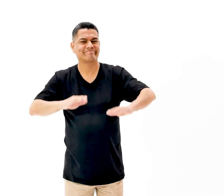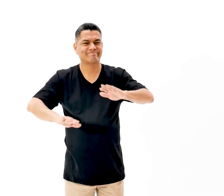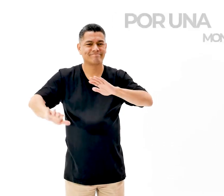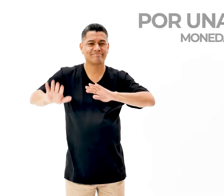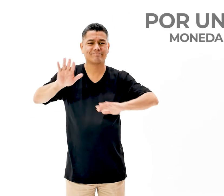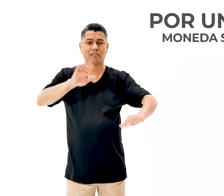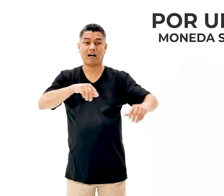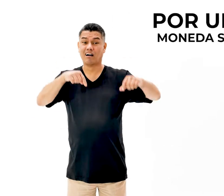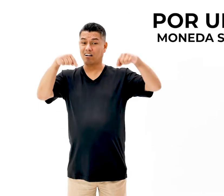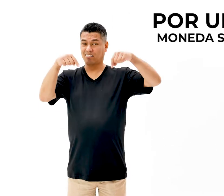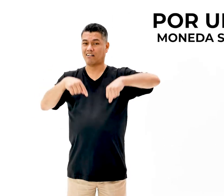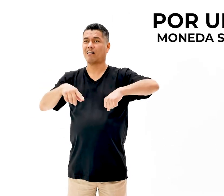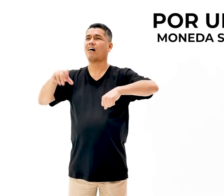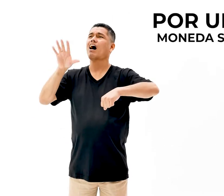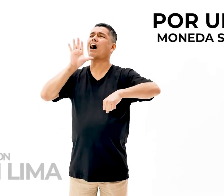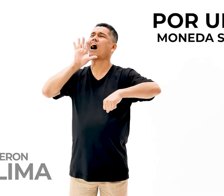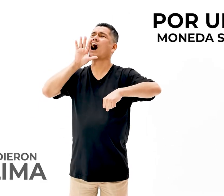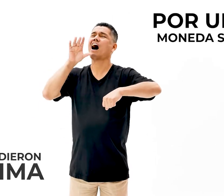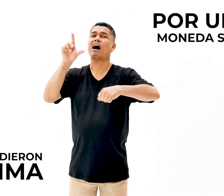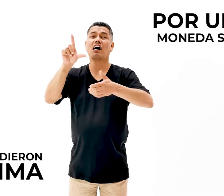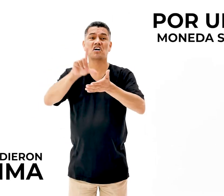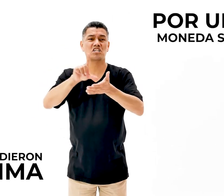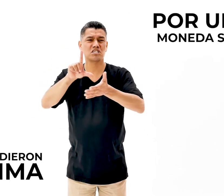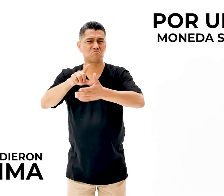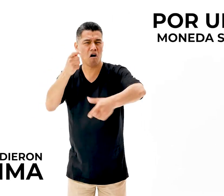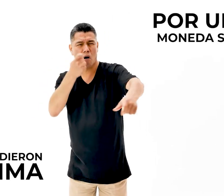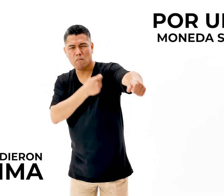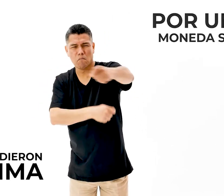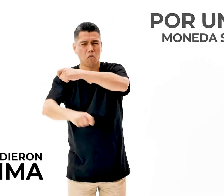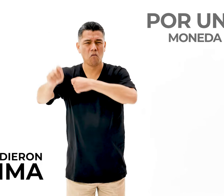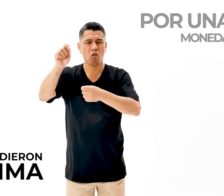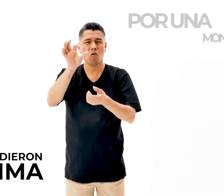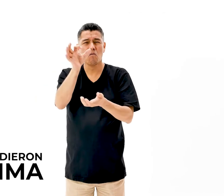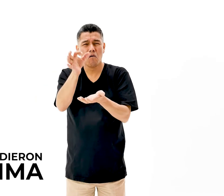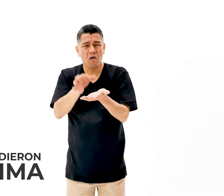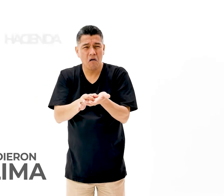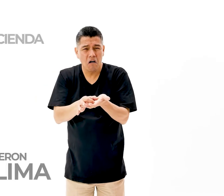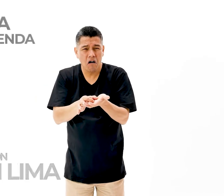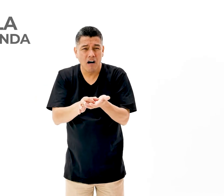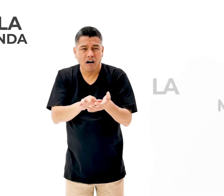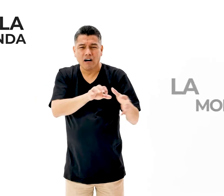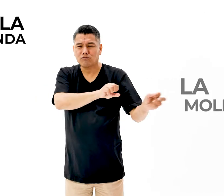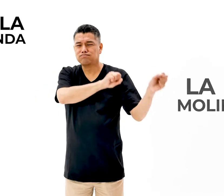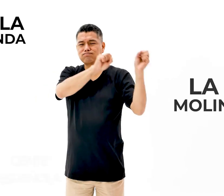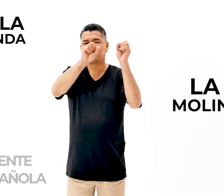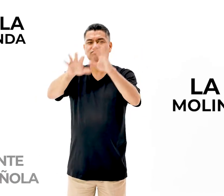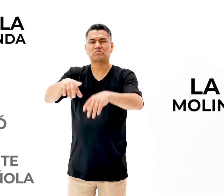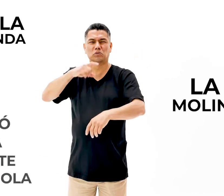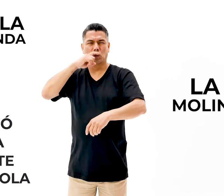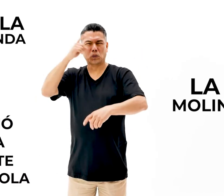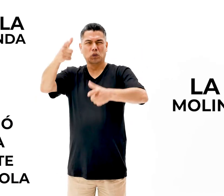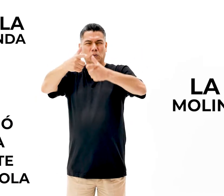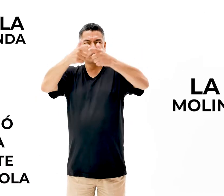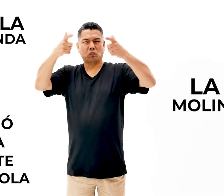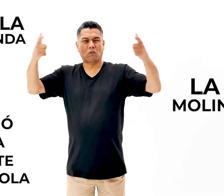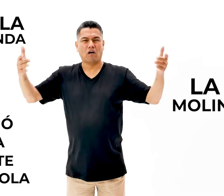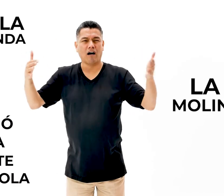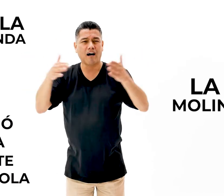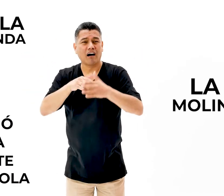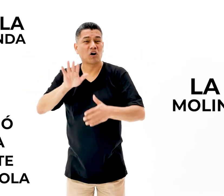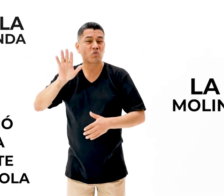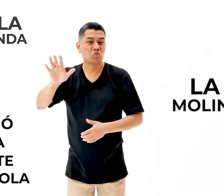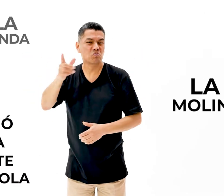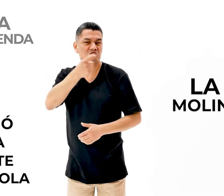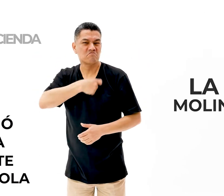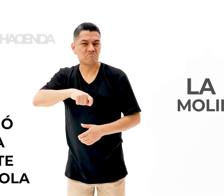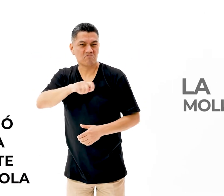Por una moneda sola, la revendieron en Lima, y en la hacienda de la Molina, sirvió a la gente